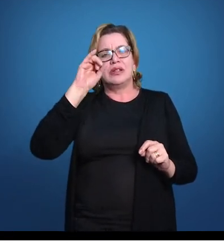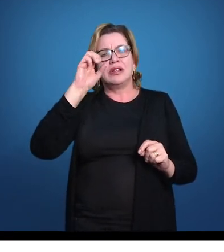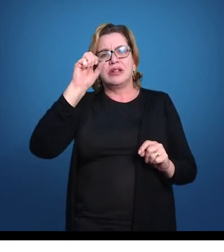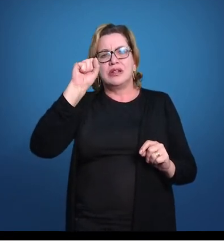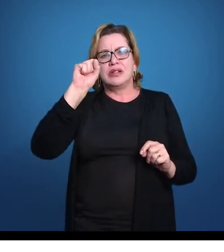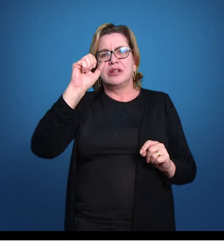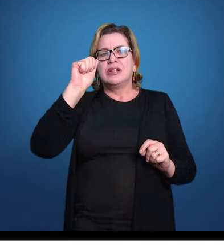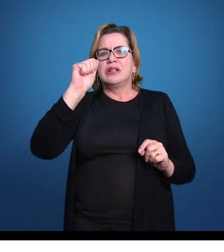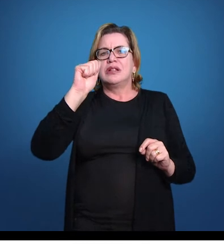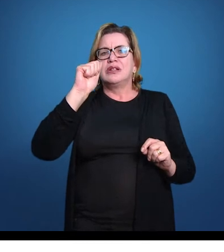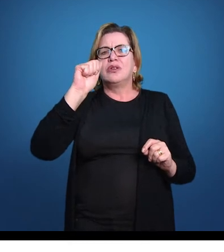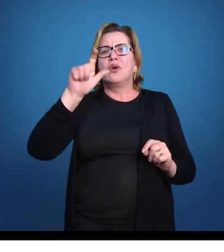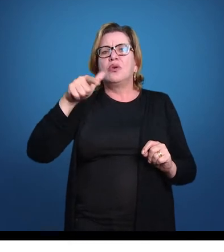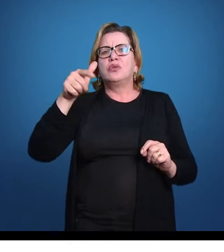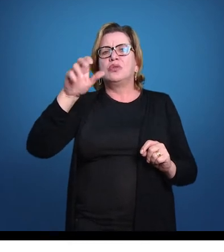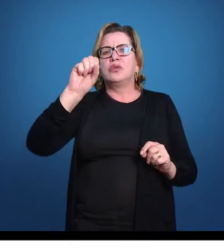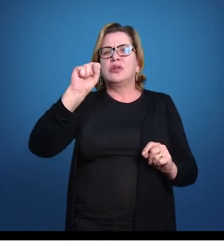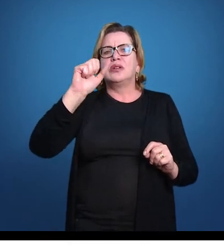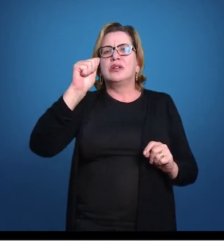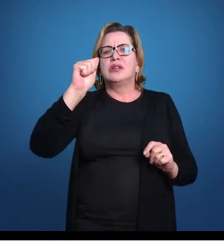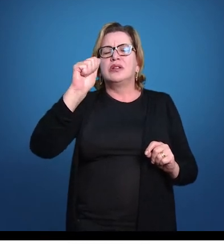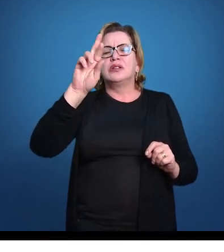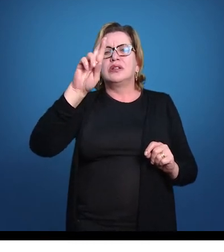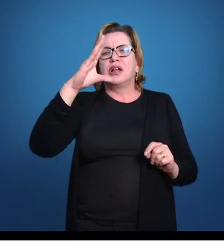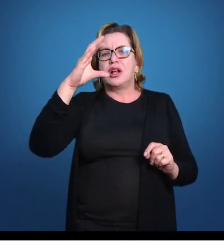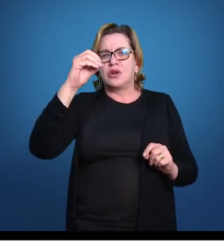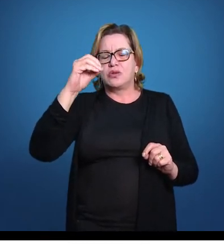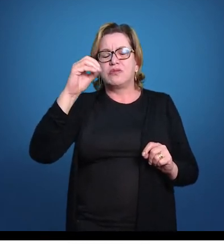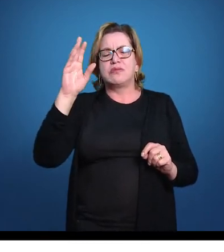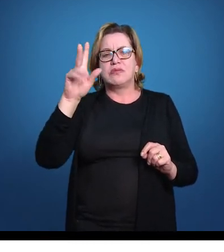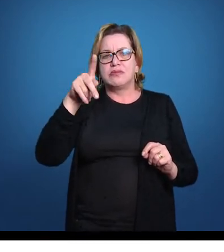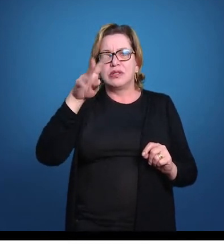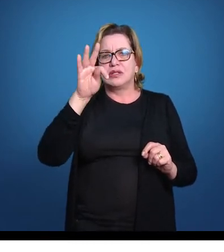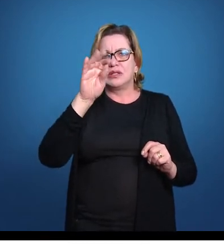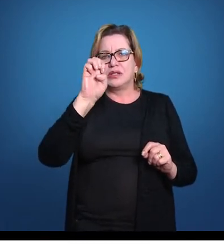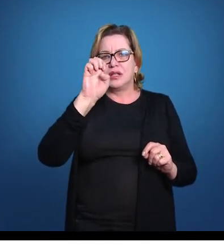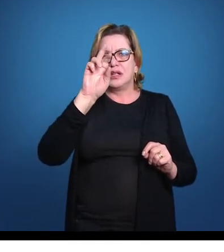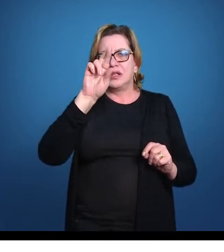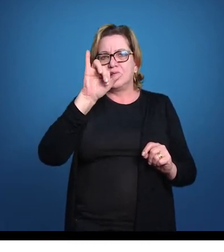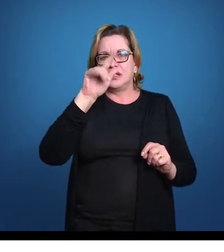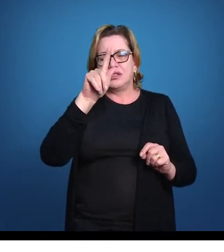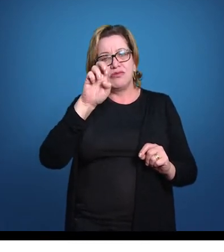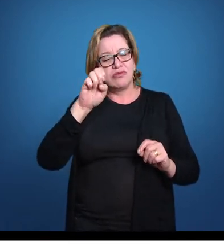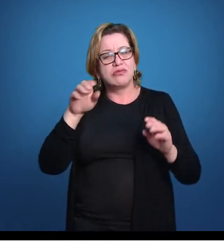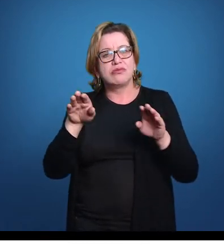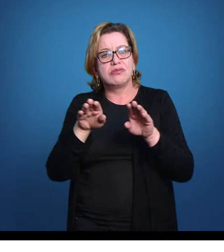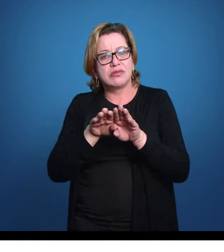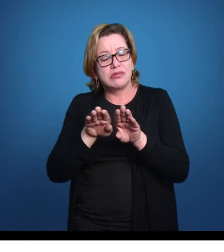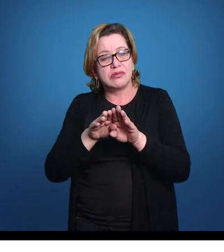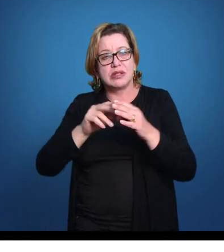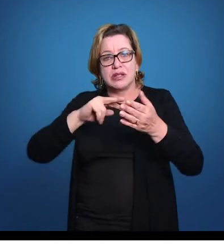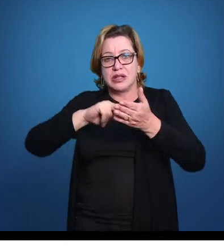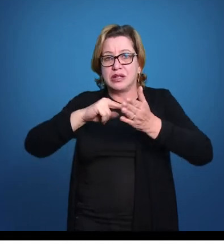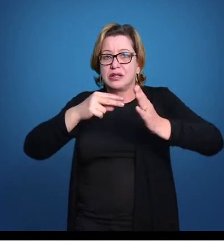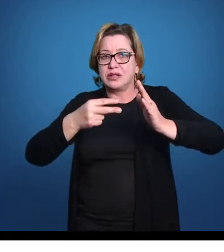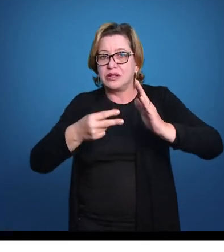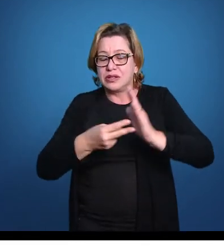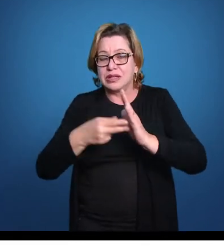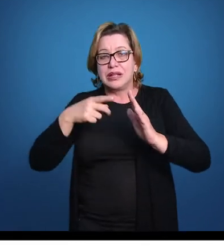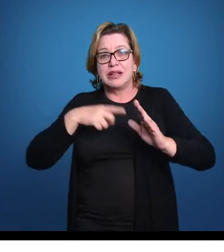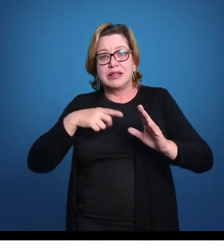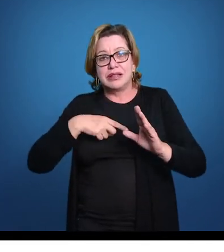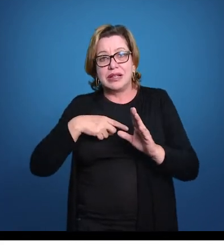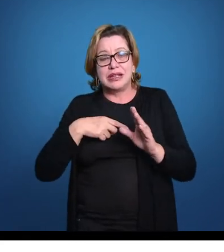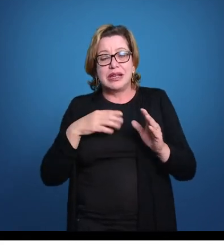Sarcopterige, pterige mais uma vez ligada à nadadeira, asa ou nadadeira, e sarco significa carne,